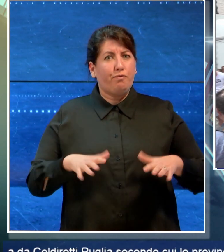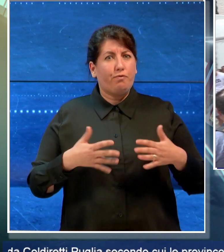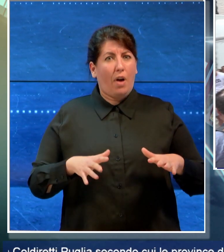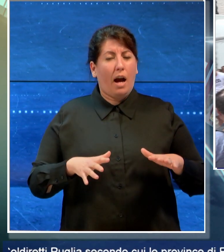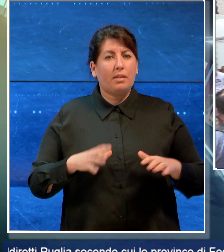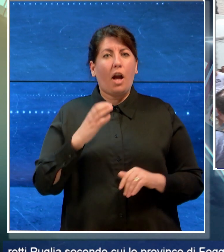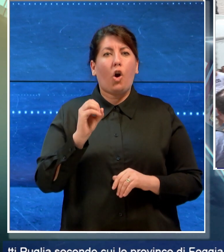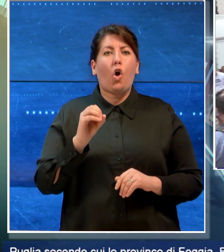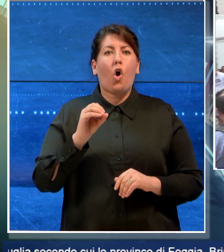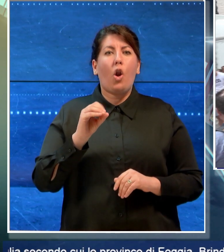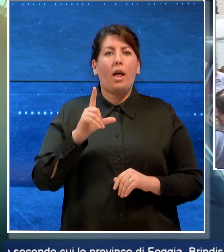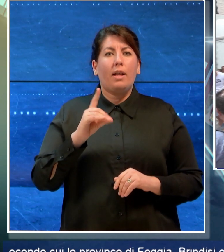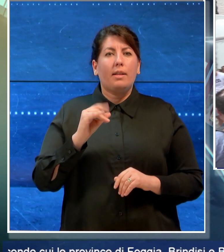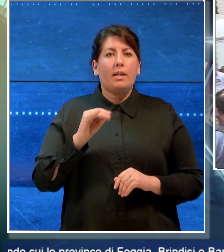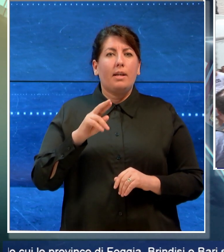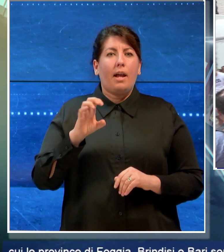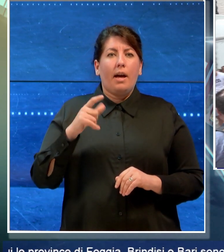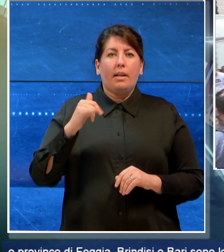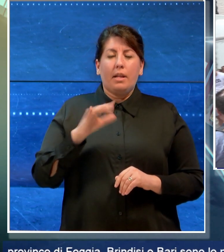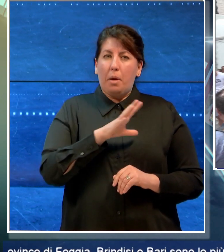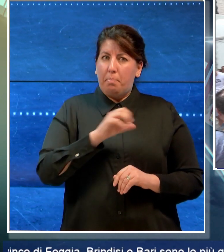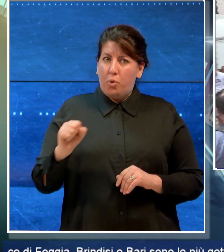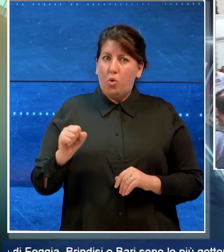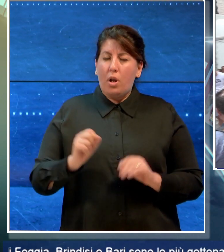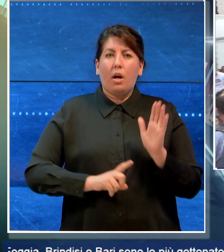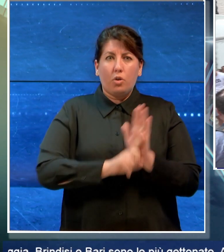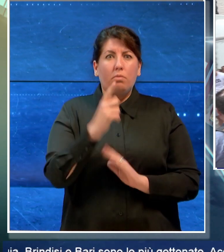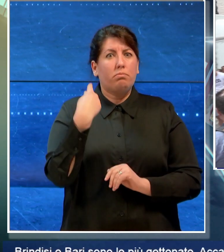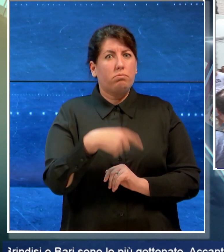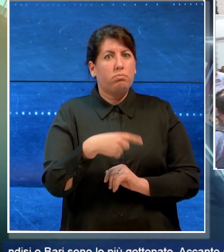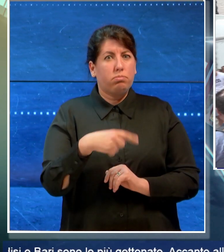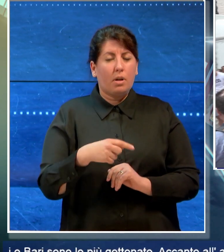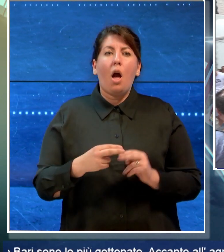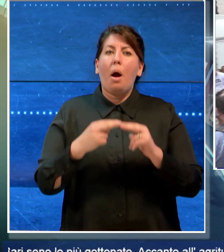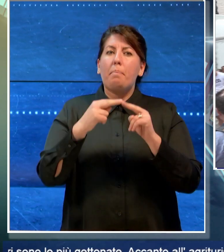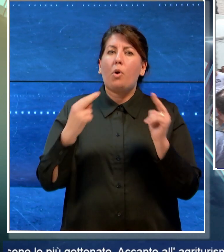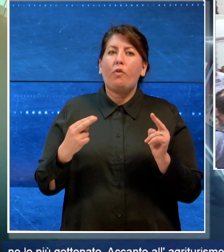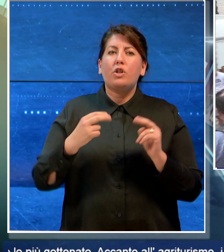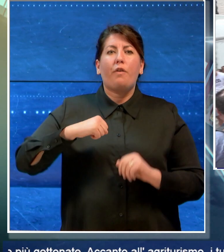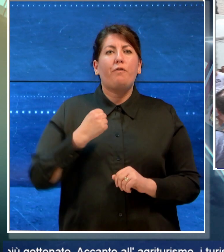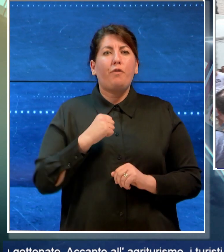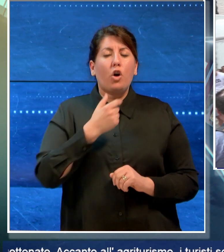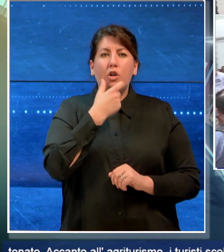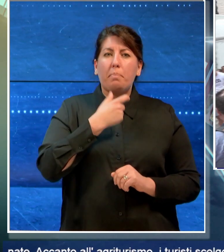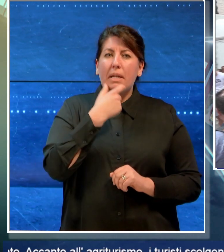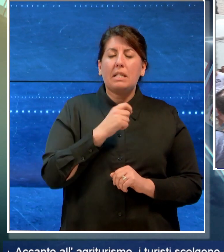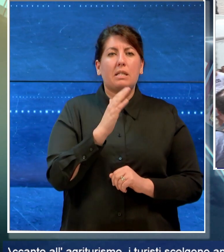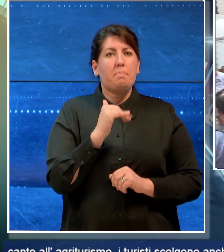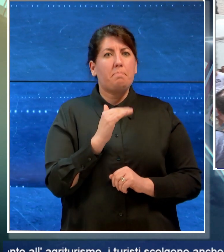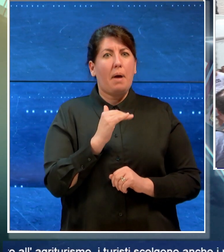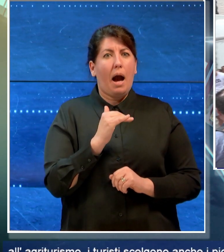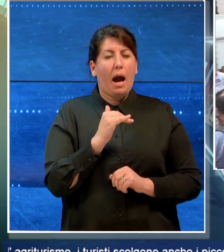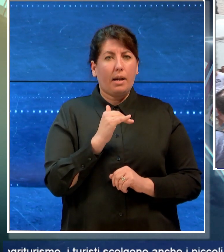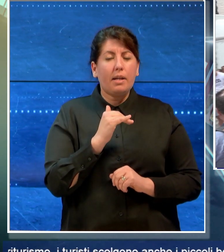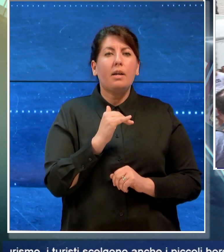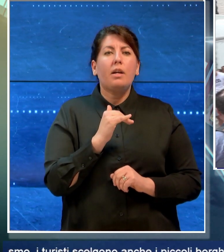Coldiretti Puglia, secondo cui le province di Foggia, Brindisi e Bari sono